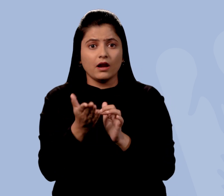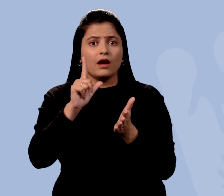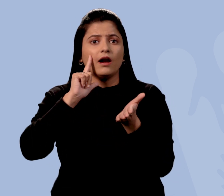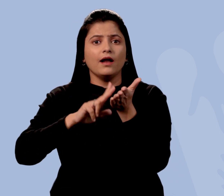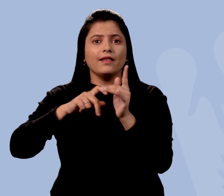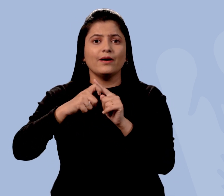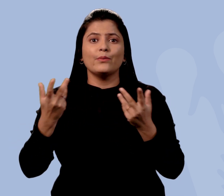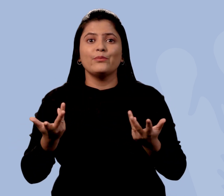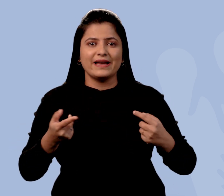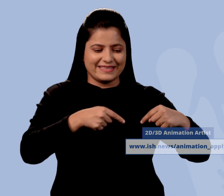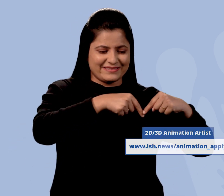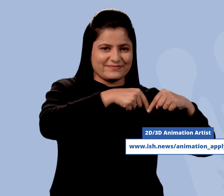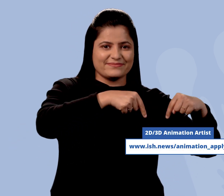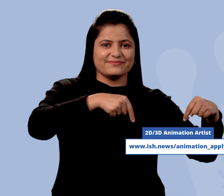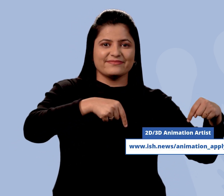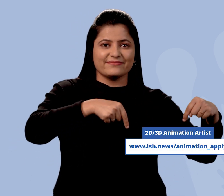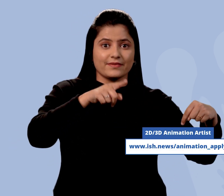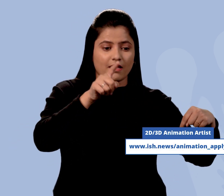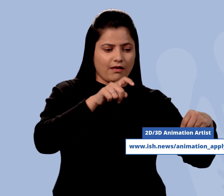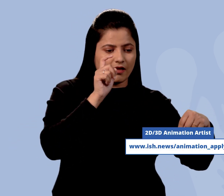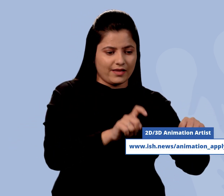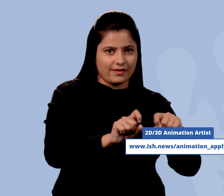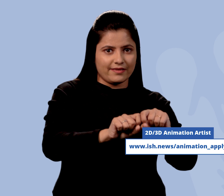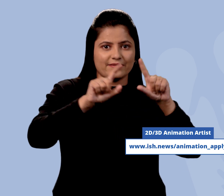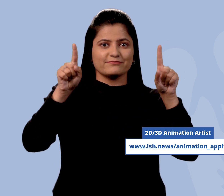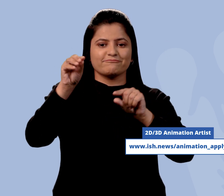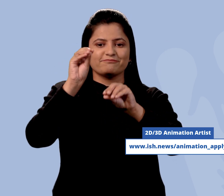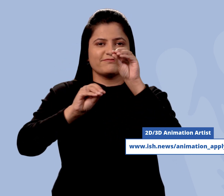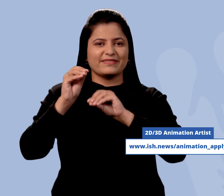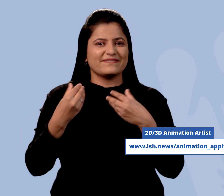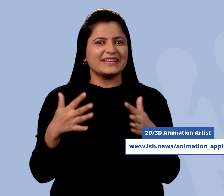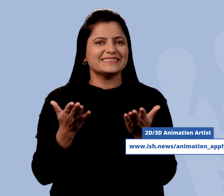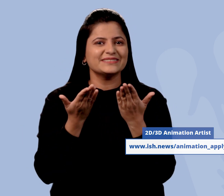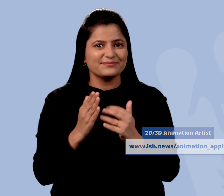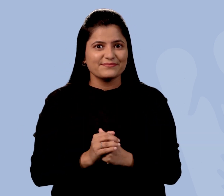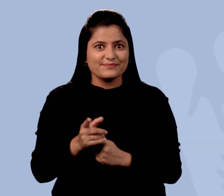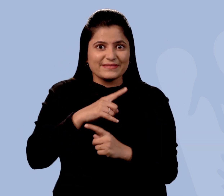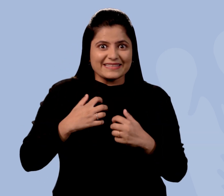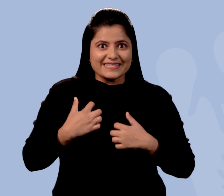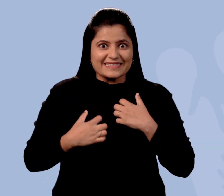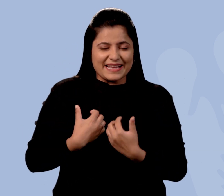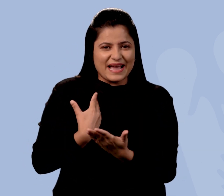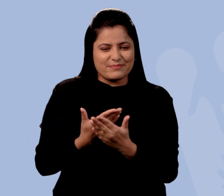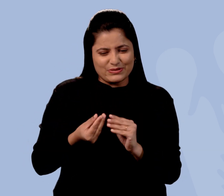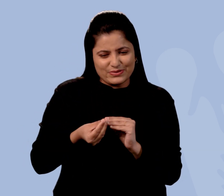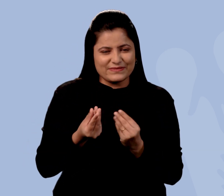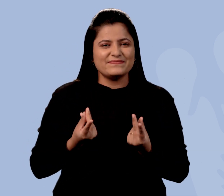इस लिंक पर क्लिक करे और आवेदन करे। यदि आप इच्छुक है तो जल्दी आवेदन